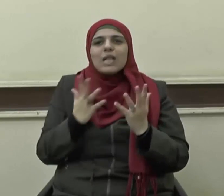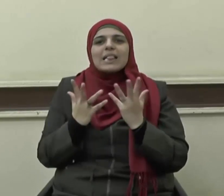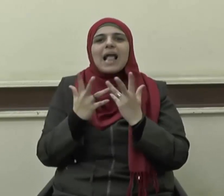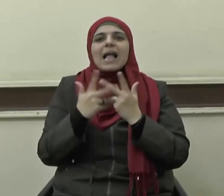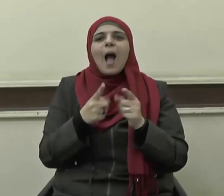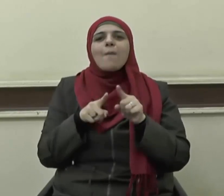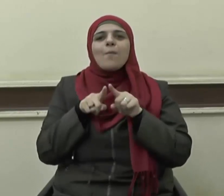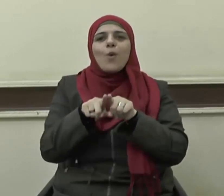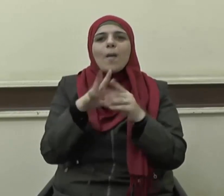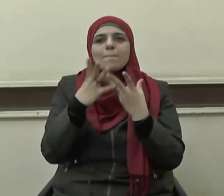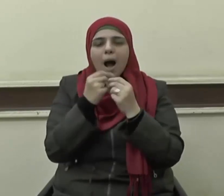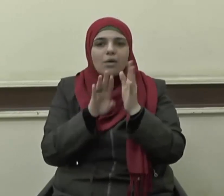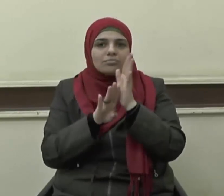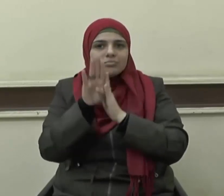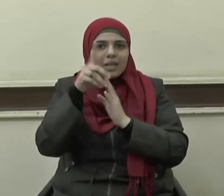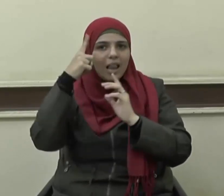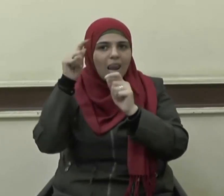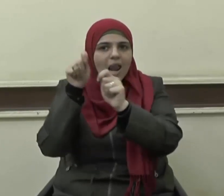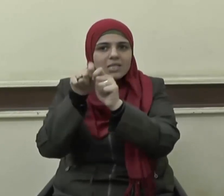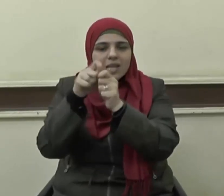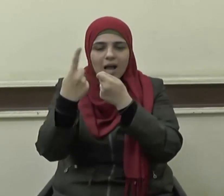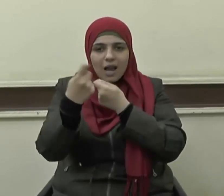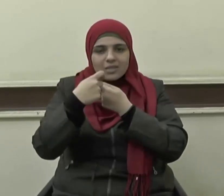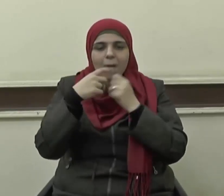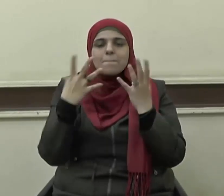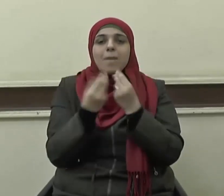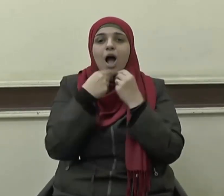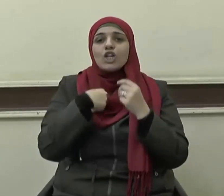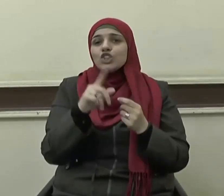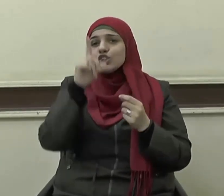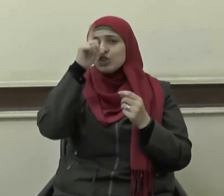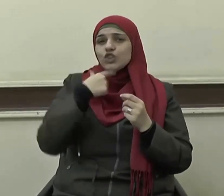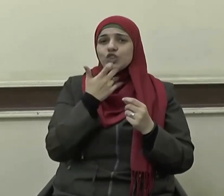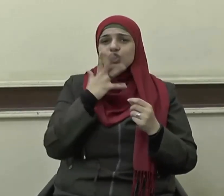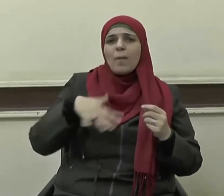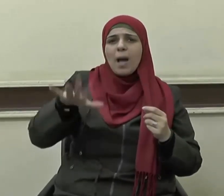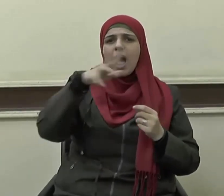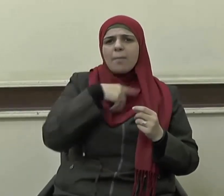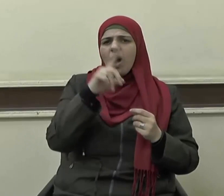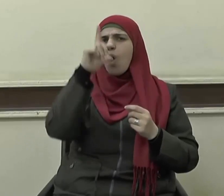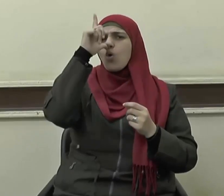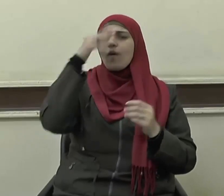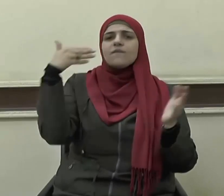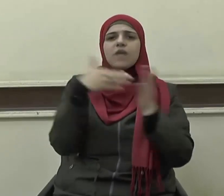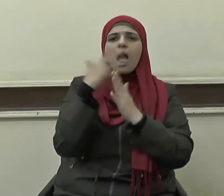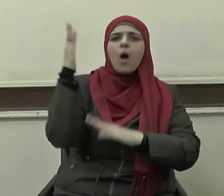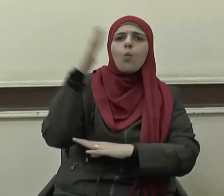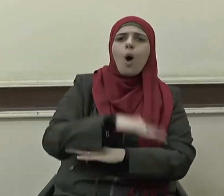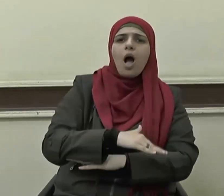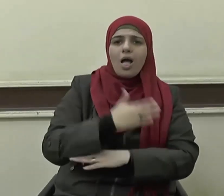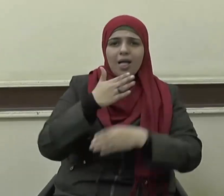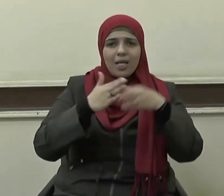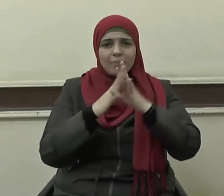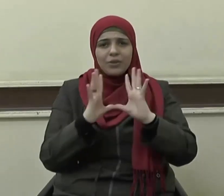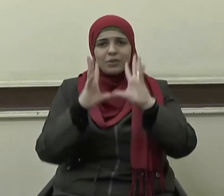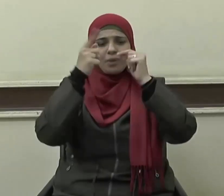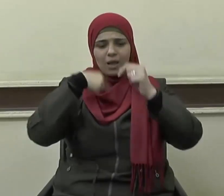وتناصح وليحضر شبابنا الغرور الذي يهدم ولا يبني ويهلك صاحبه حيث